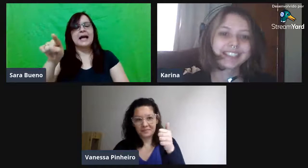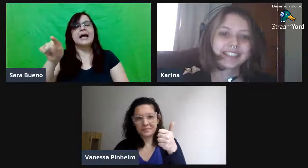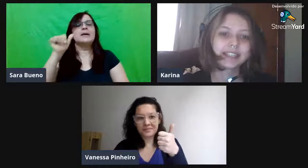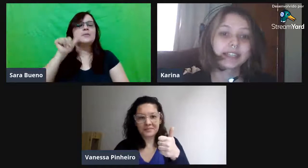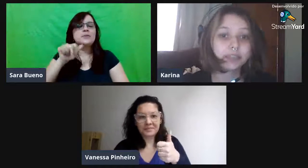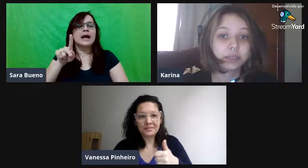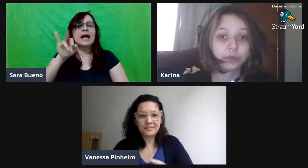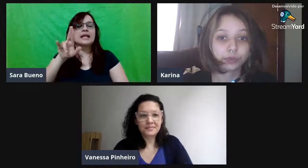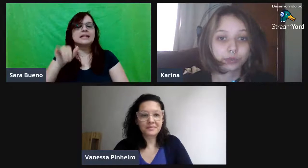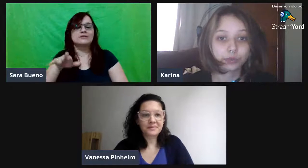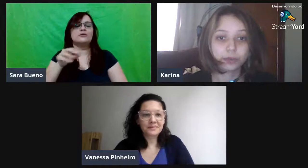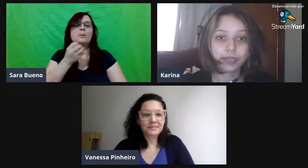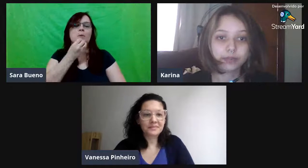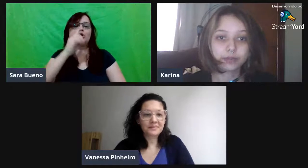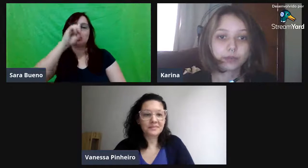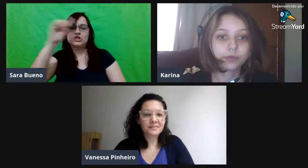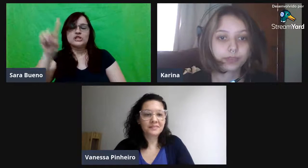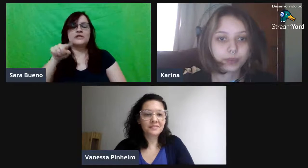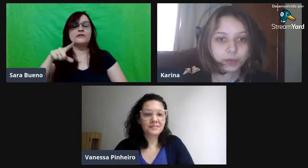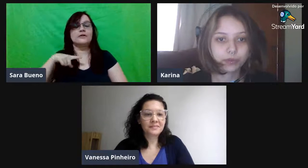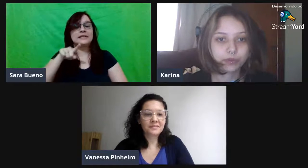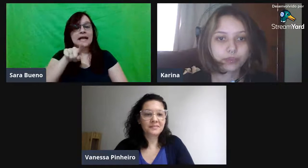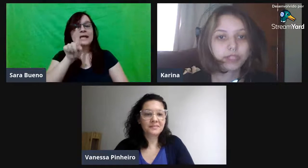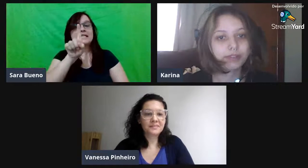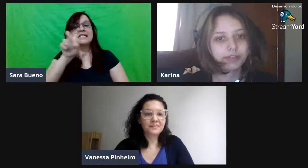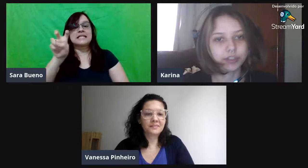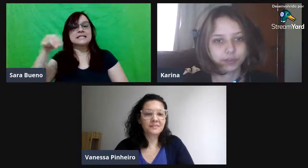15 minutos, tudo bem? Com 5 minutos, eu aviso.